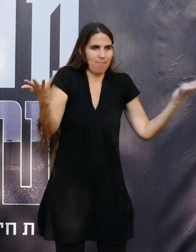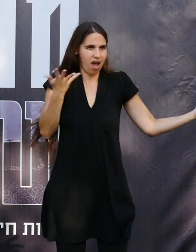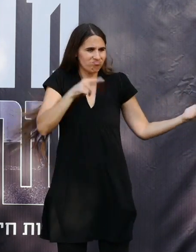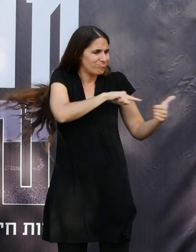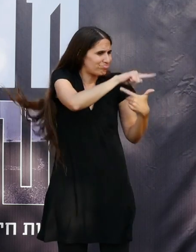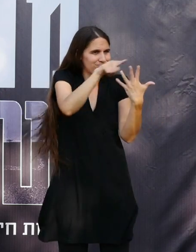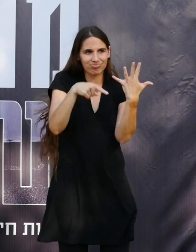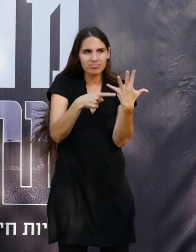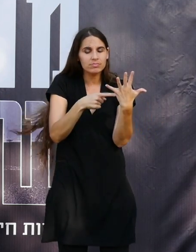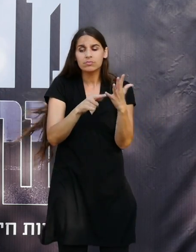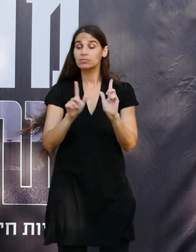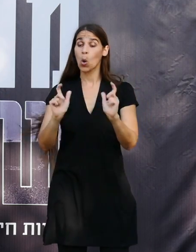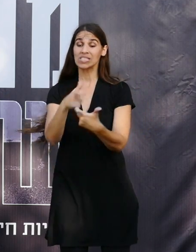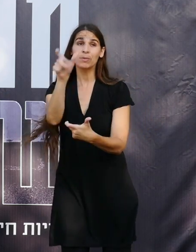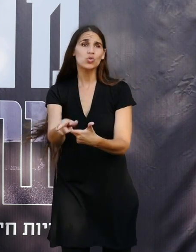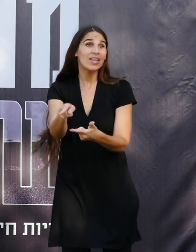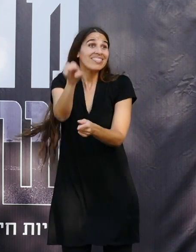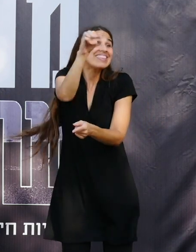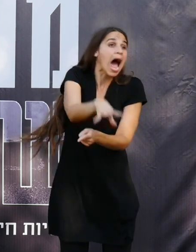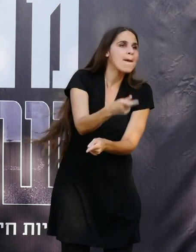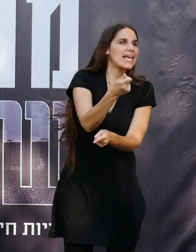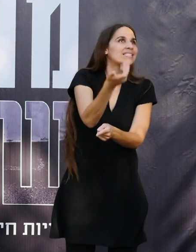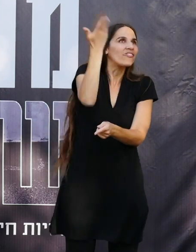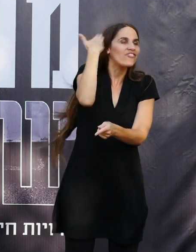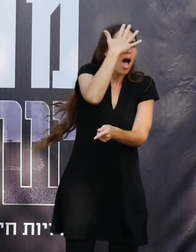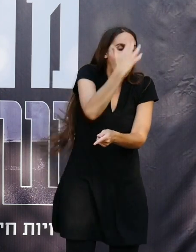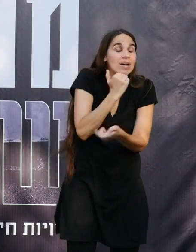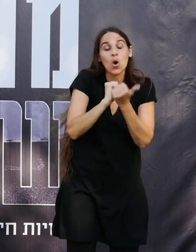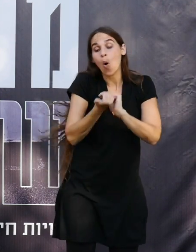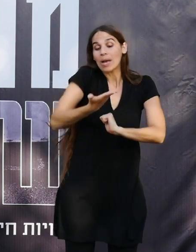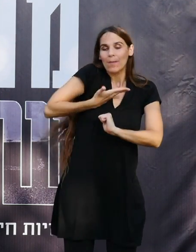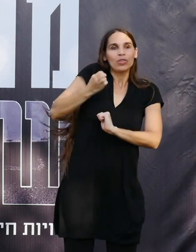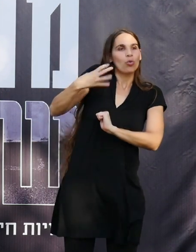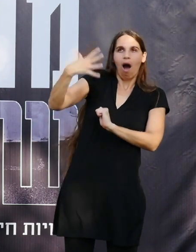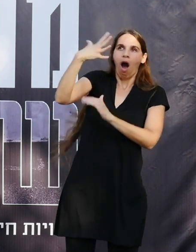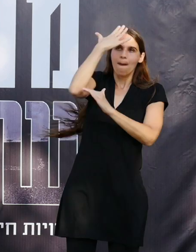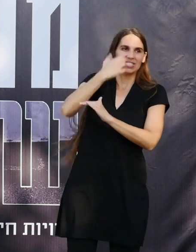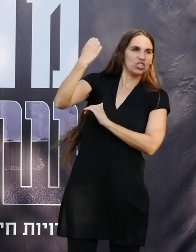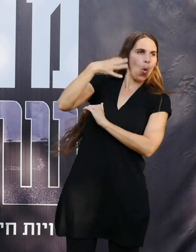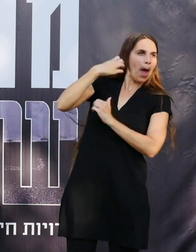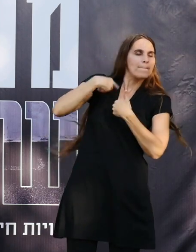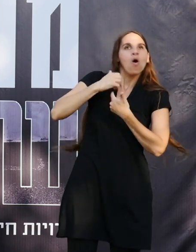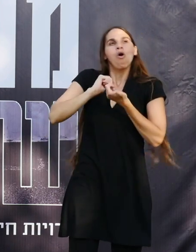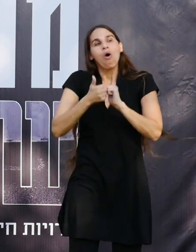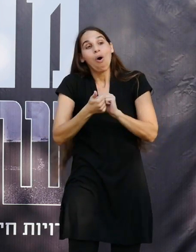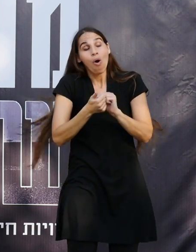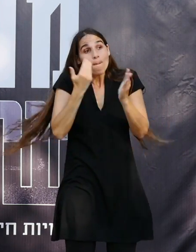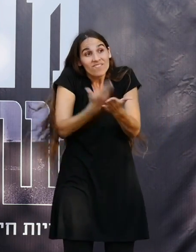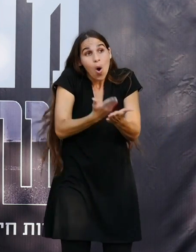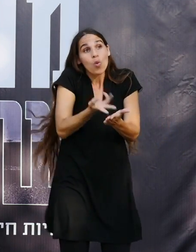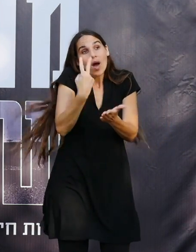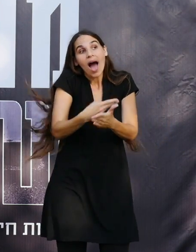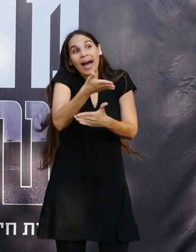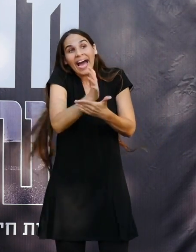אז עוצרים מישהו שהוא תרם כסף לחמאס או מקבל תרומות מהחמאס או שהוא באמת בפועל היה